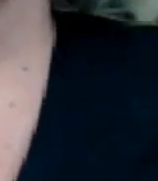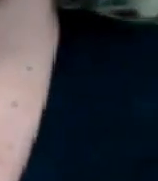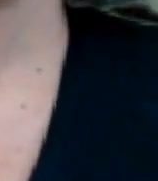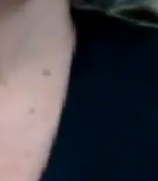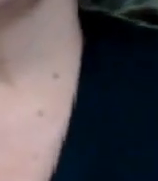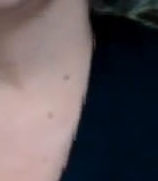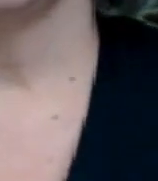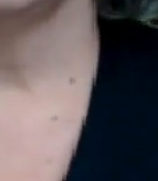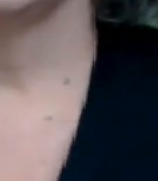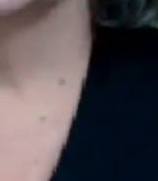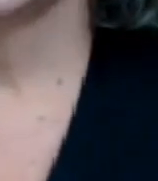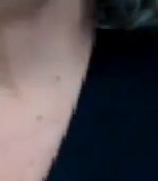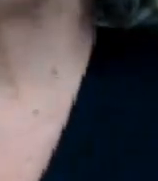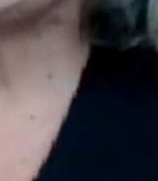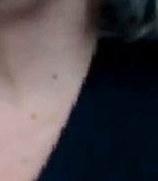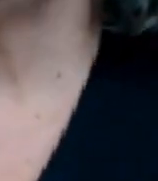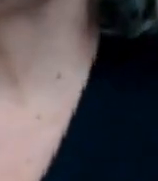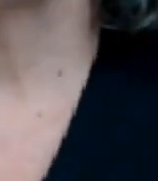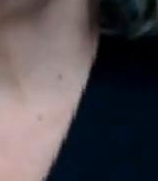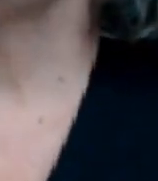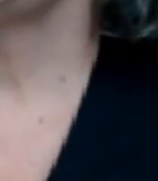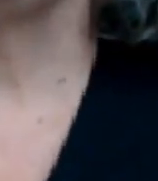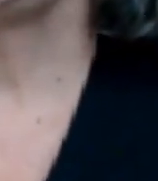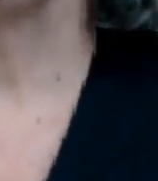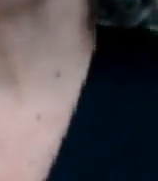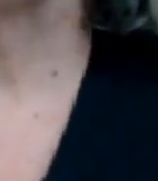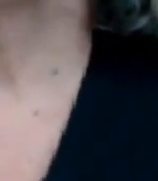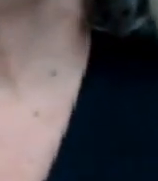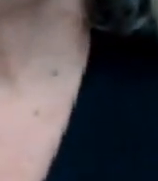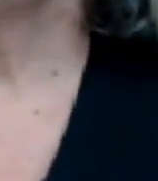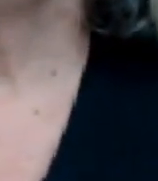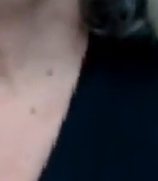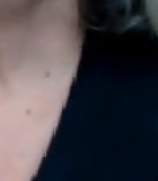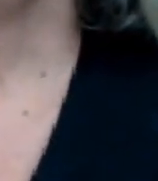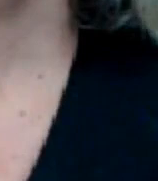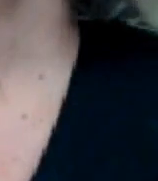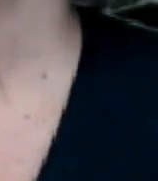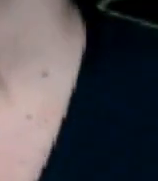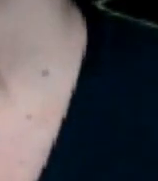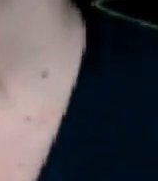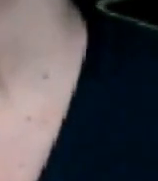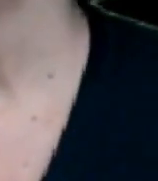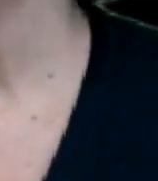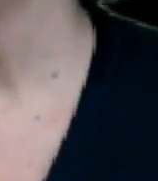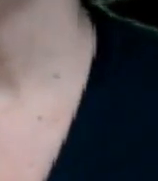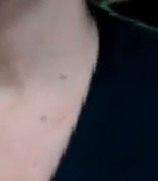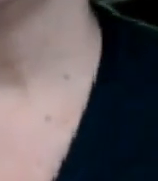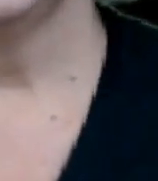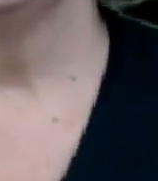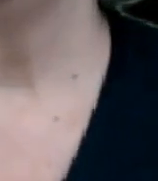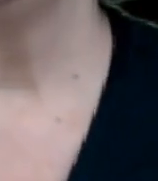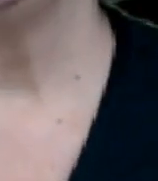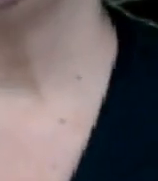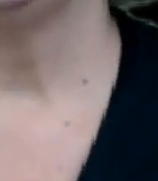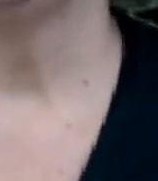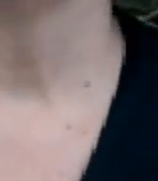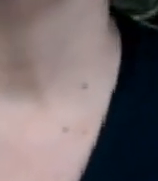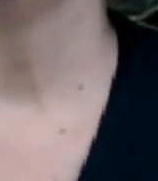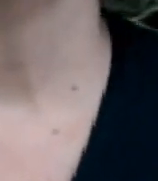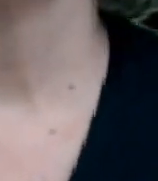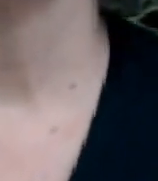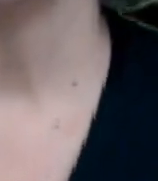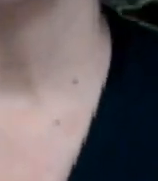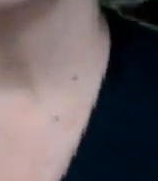en este gremio Pues si hay unos que son buenos allí Que no sean envidiosos y que no sean insidiosos Que